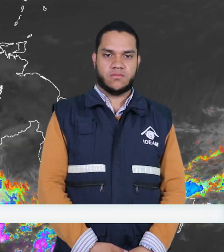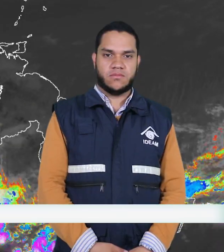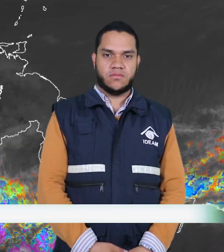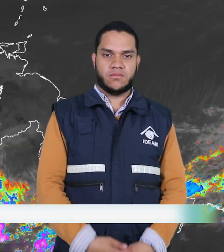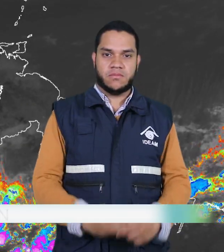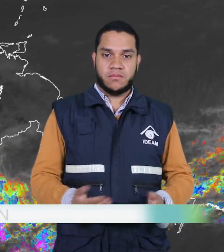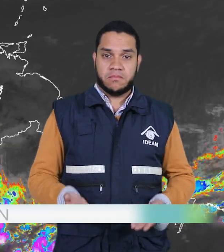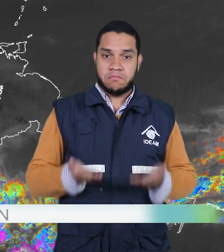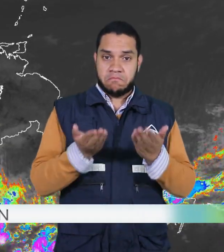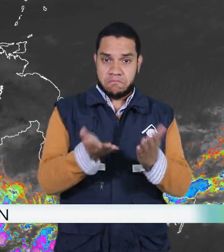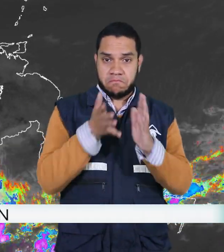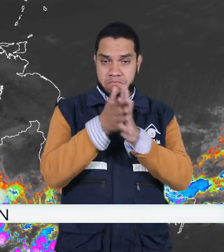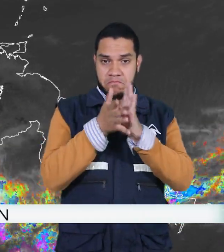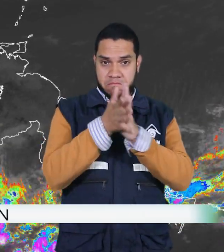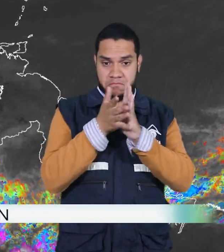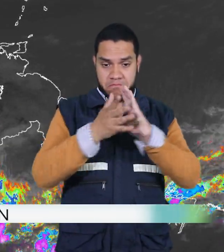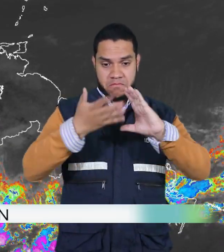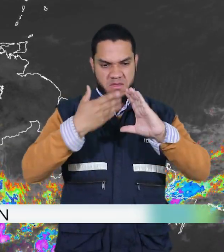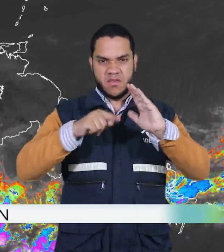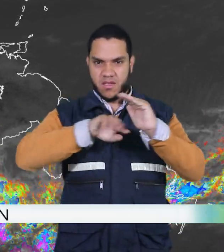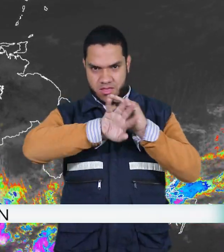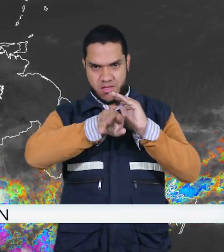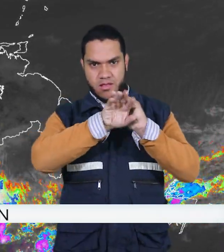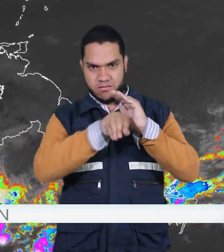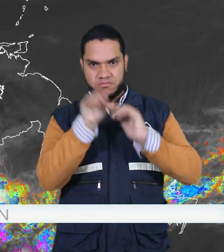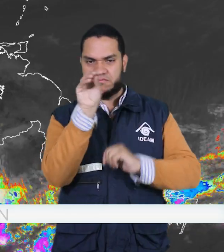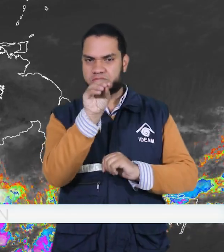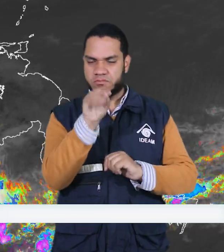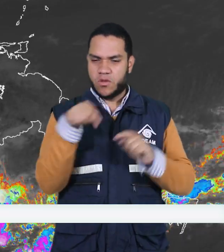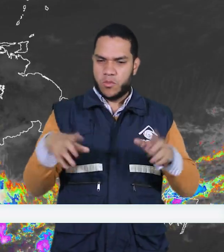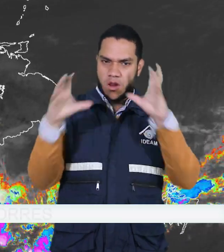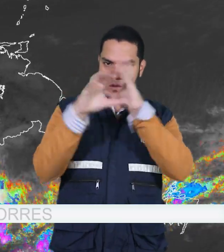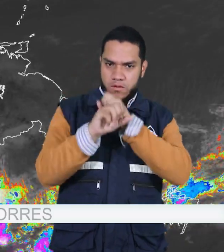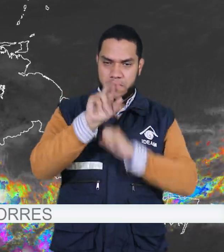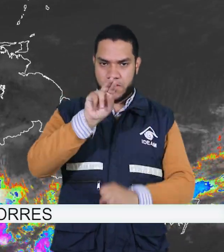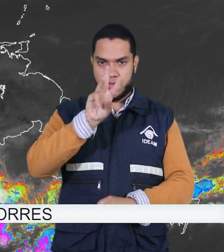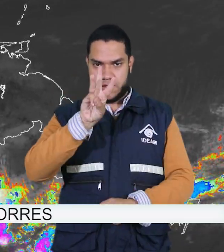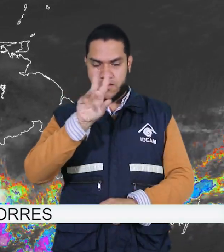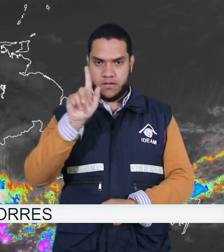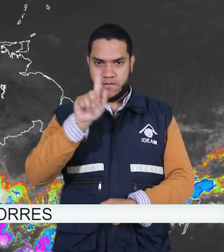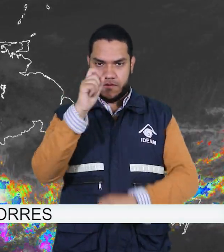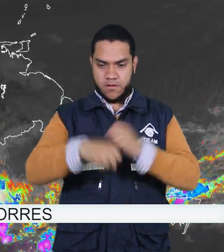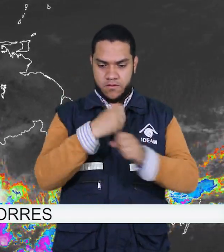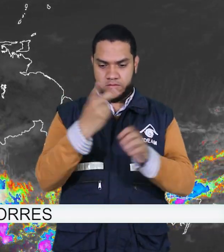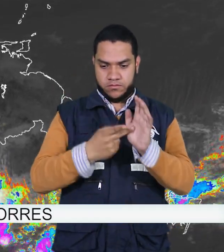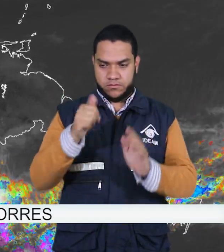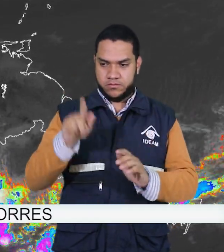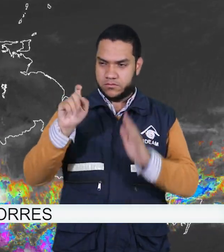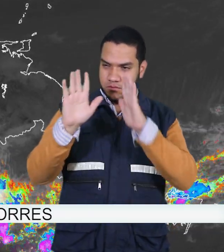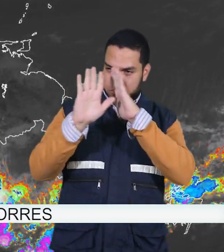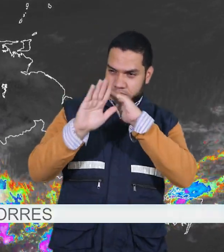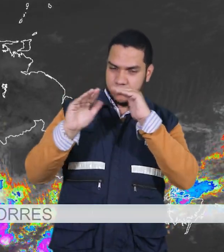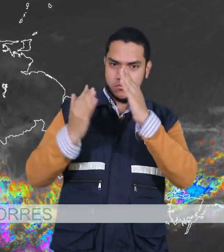Bienvenidos al pronóstico del estado del tiempo de la oficina de pronósticos y alertas del IAM para la noche de hoy, 23 de febrero del 2016 y